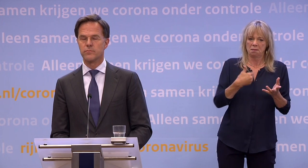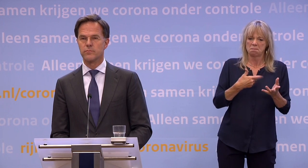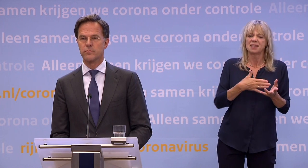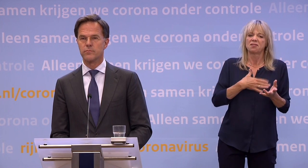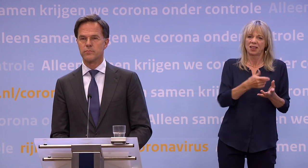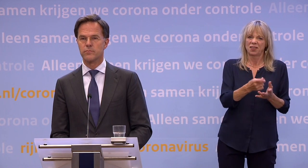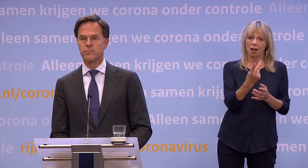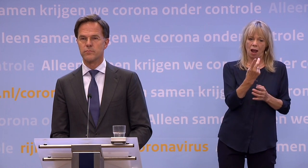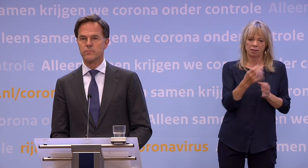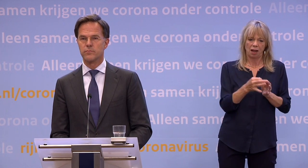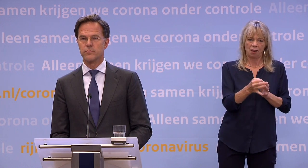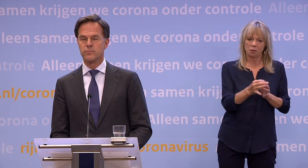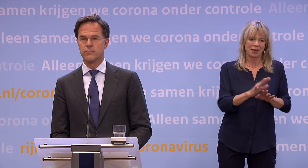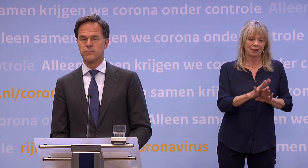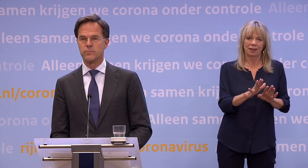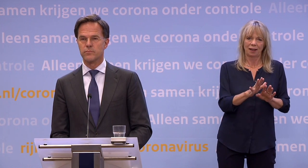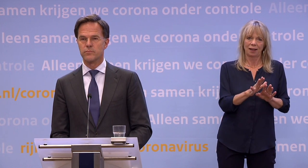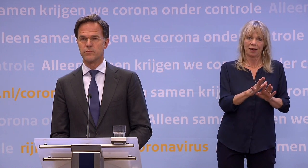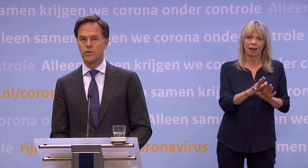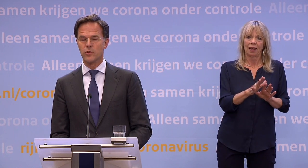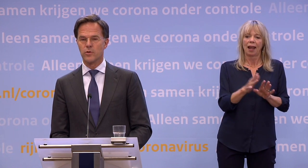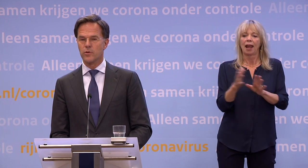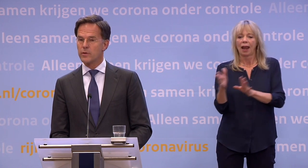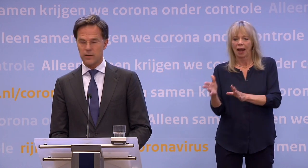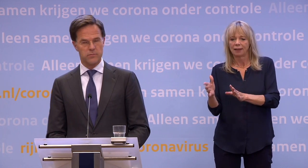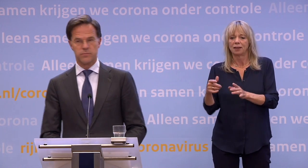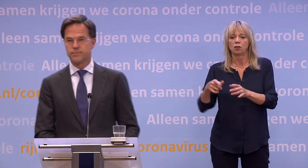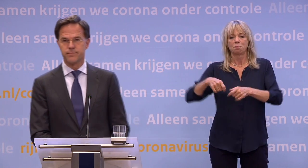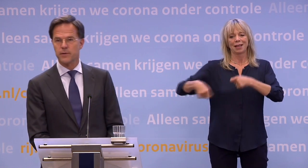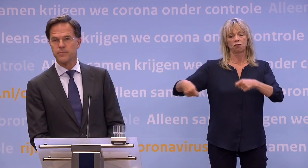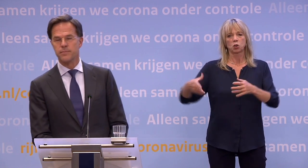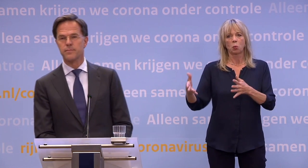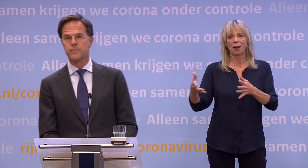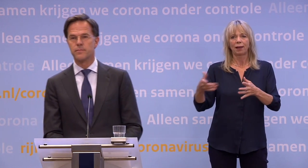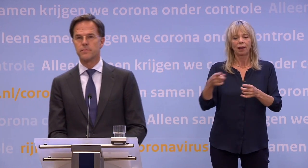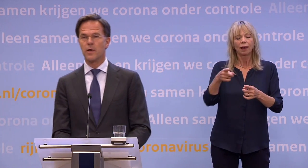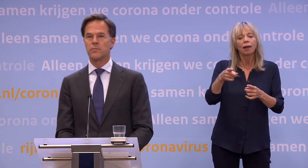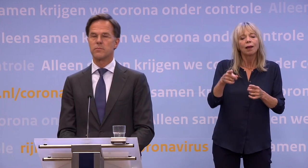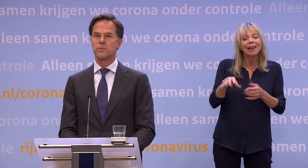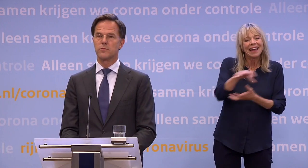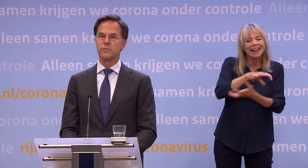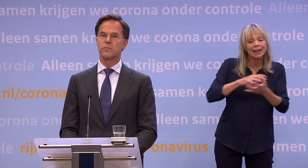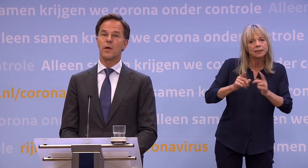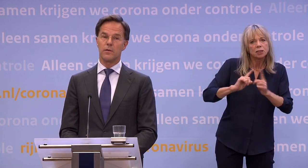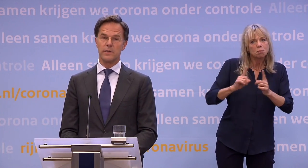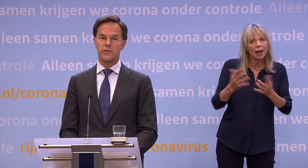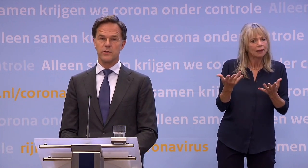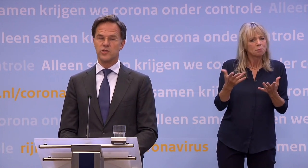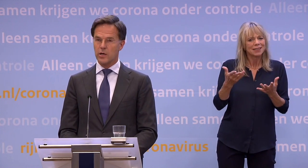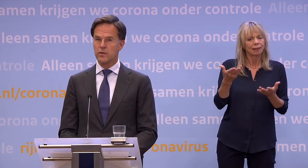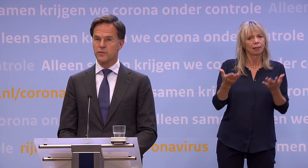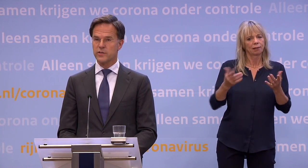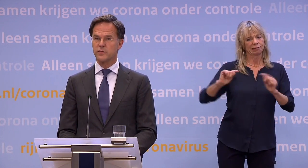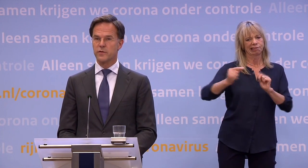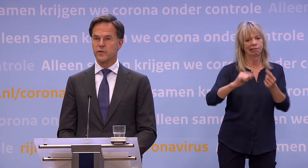daarvan. Is er twijfel geweest binnen het crisisberaad? Nee. Dit is gewoon een besluit dat jullie unaniem genomen hebben. Ja, er ligt